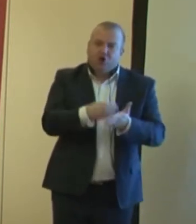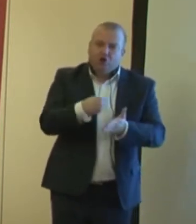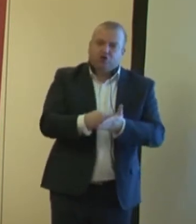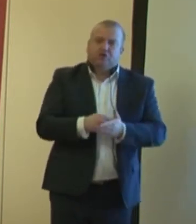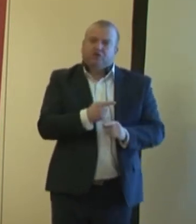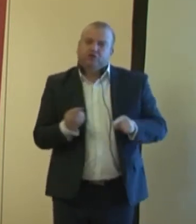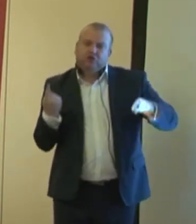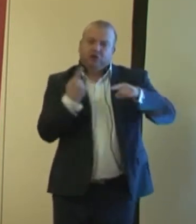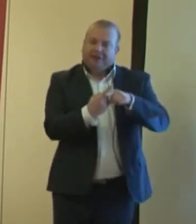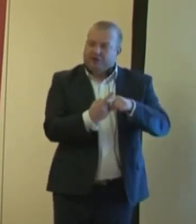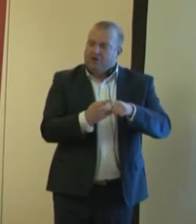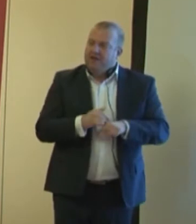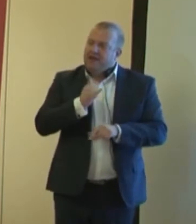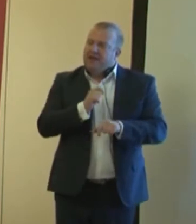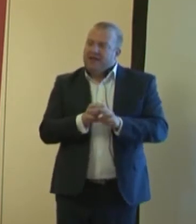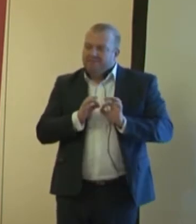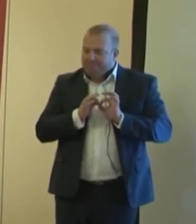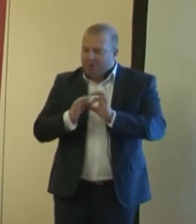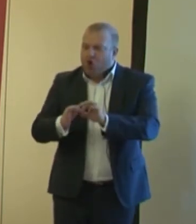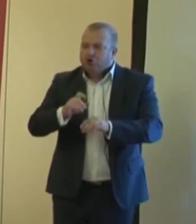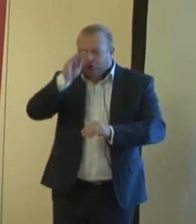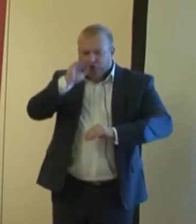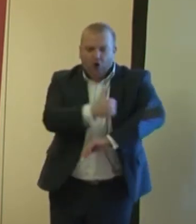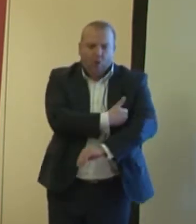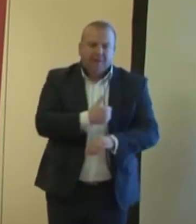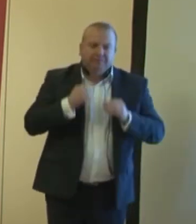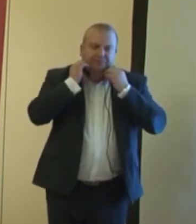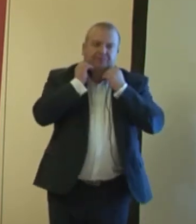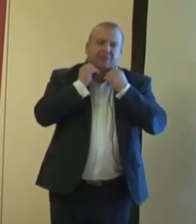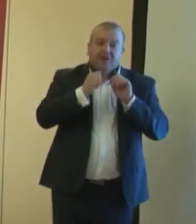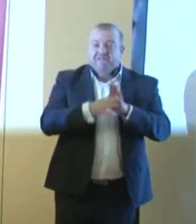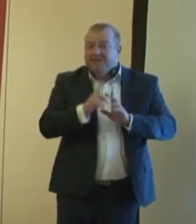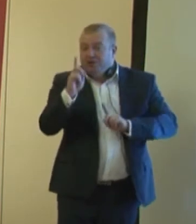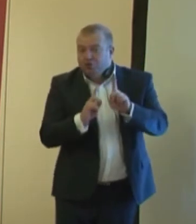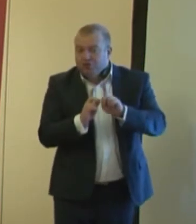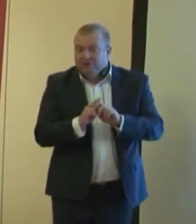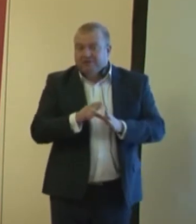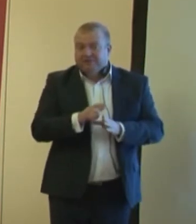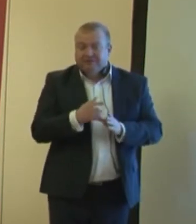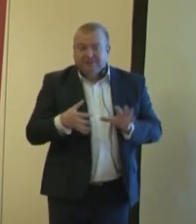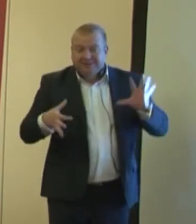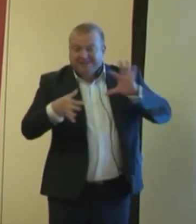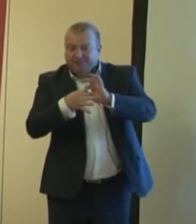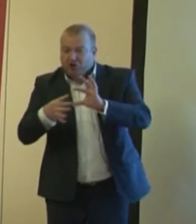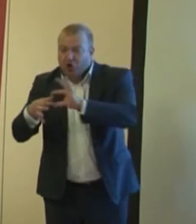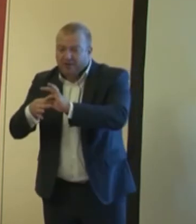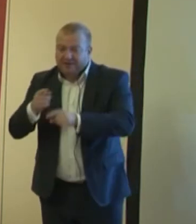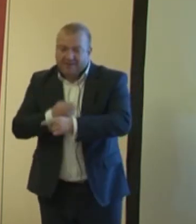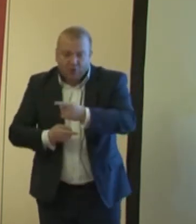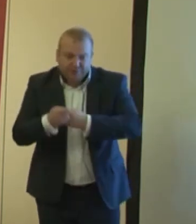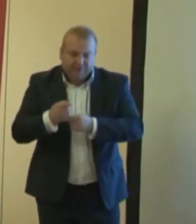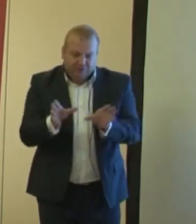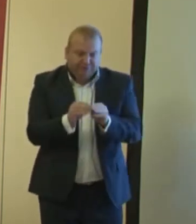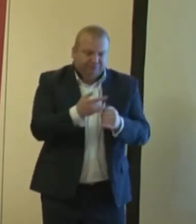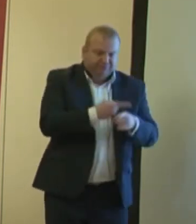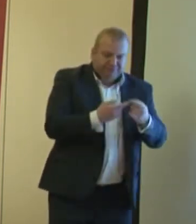dodatkowych, jakie ponosi szkoła. Jeśli w niektórych sprzężonych niepełnosprawnościach